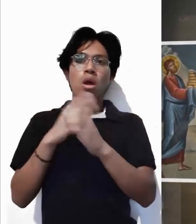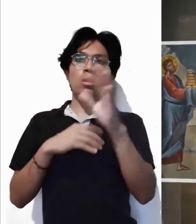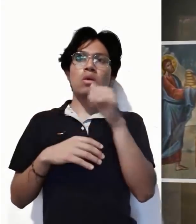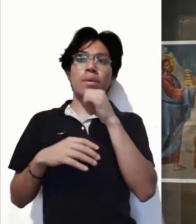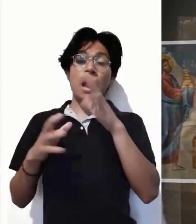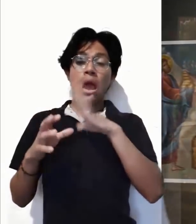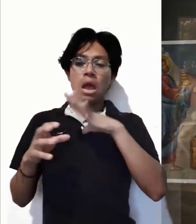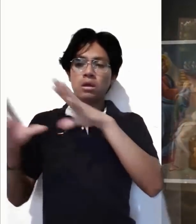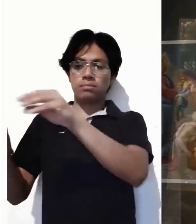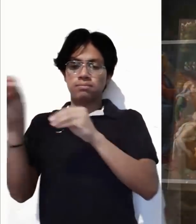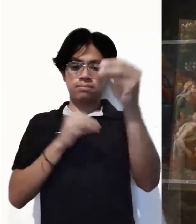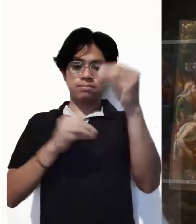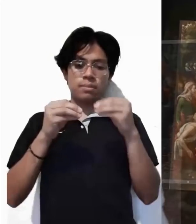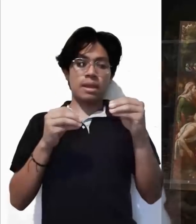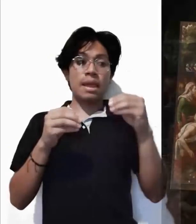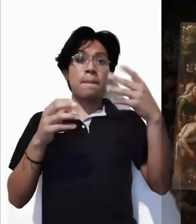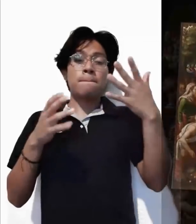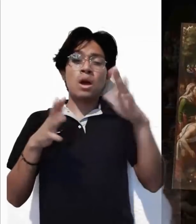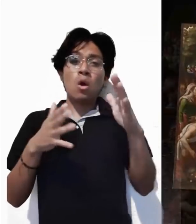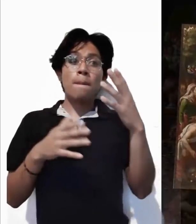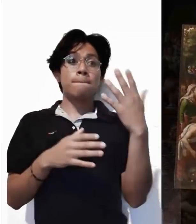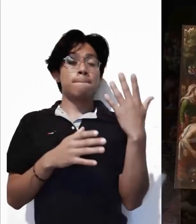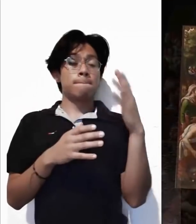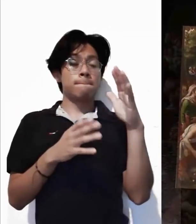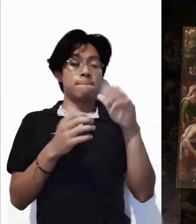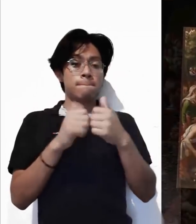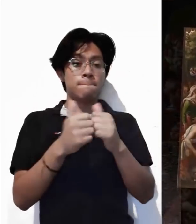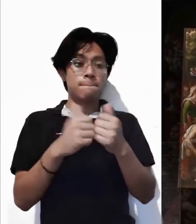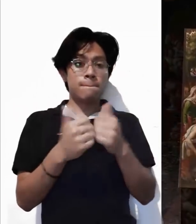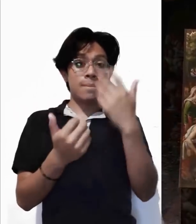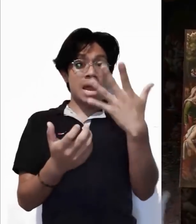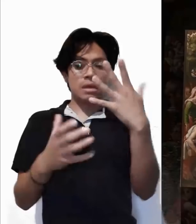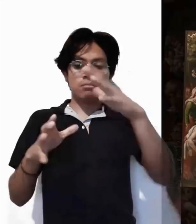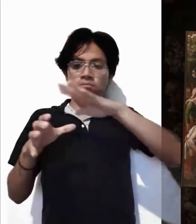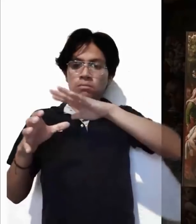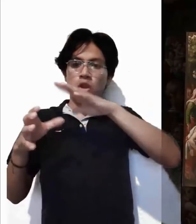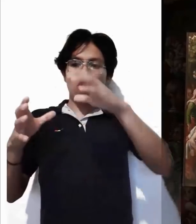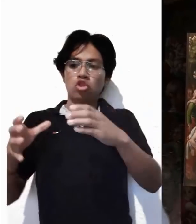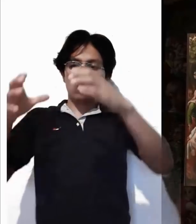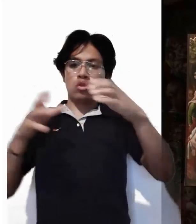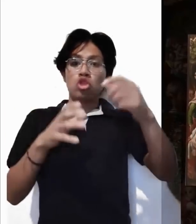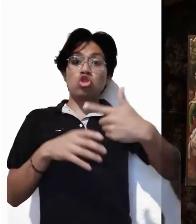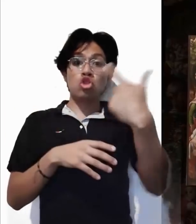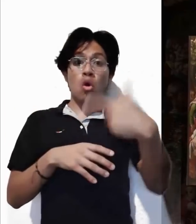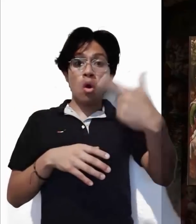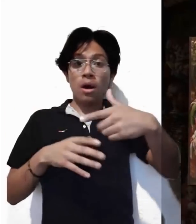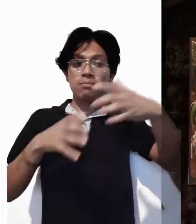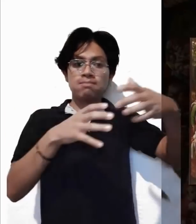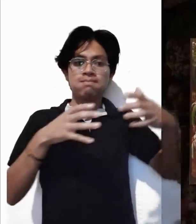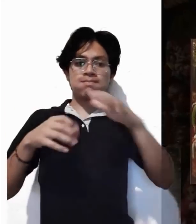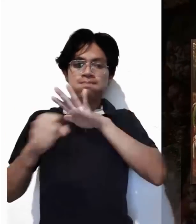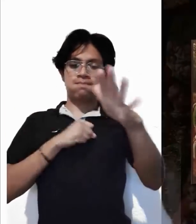que no se desperdicien. Los recogieron, y con los pedazos que sobraron de los cinco panes, llenaron doce